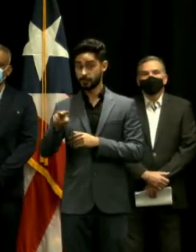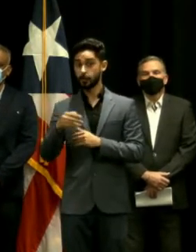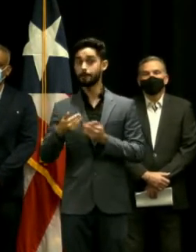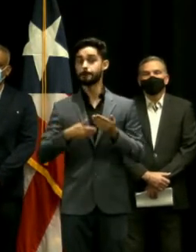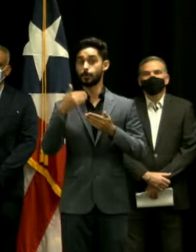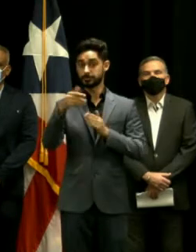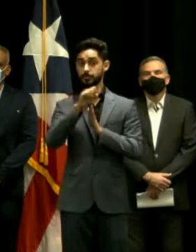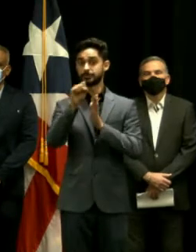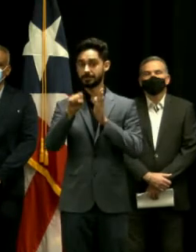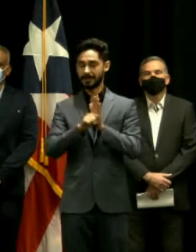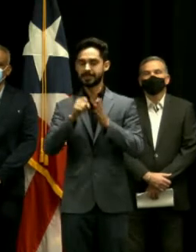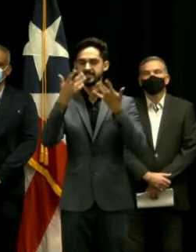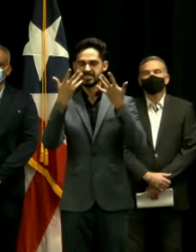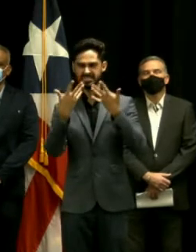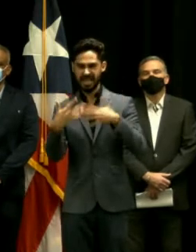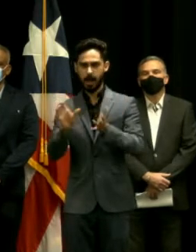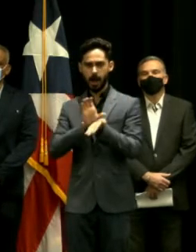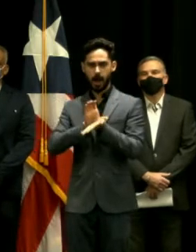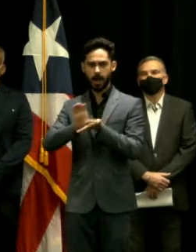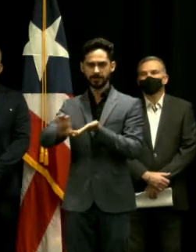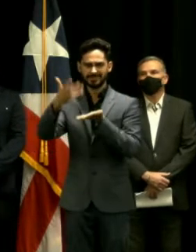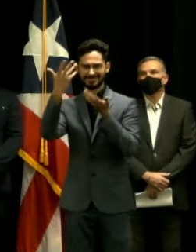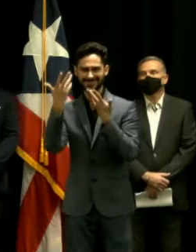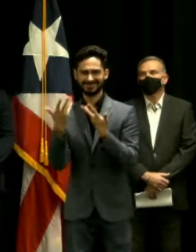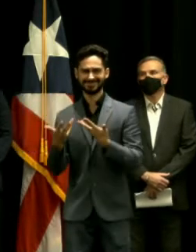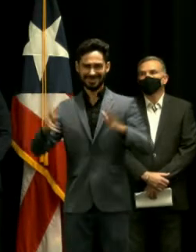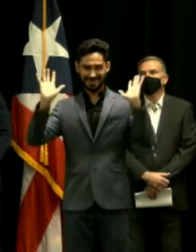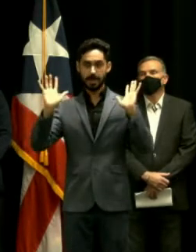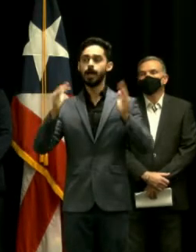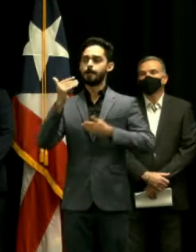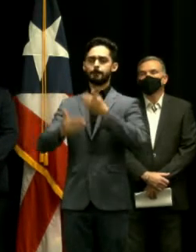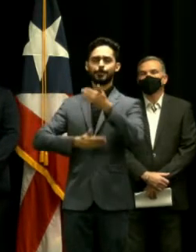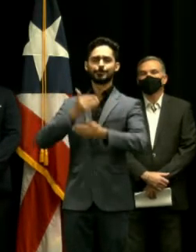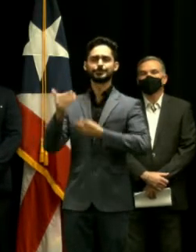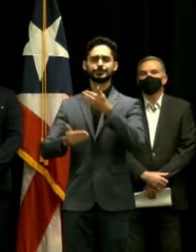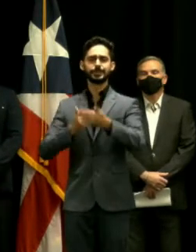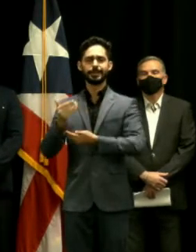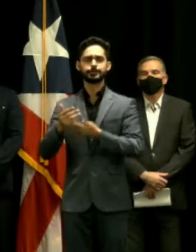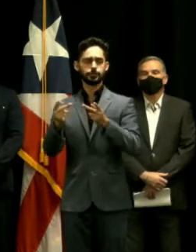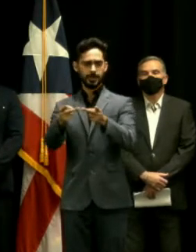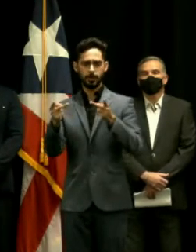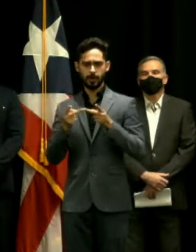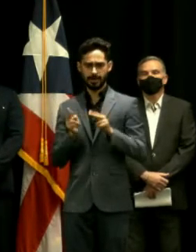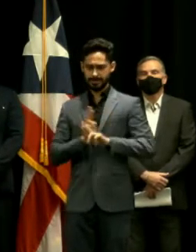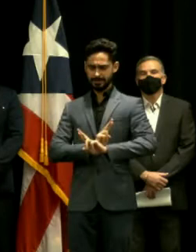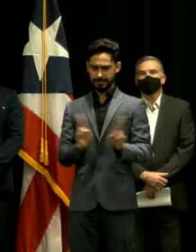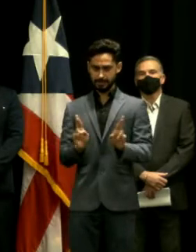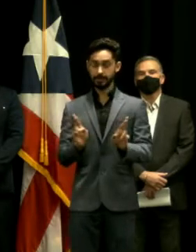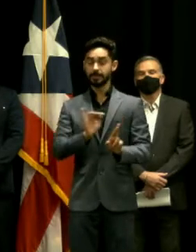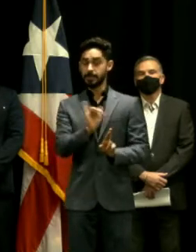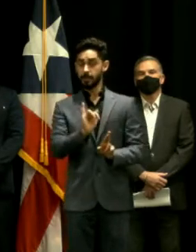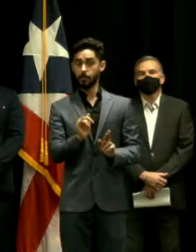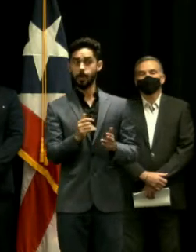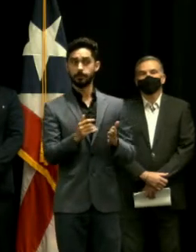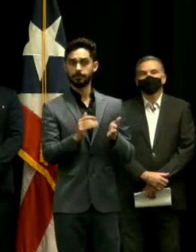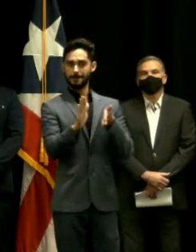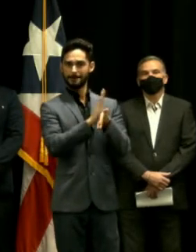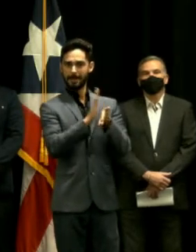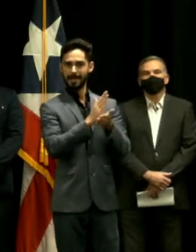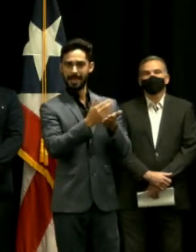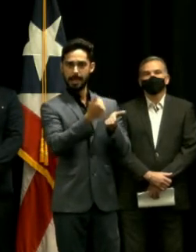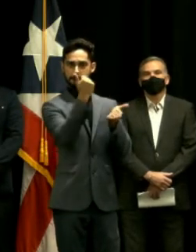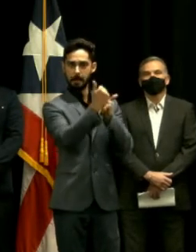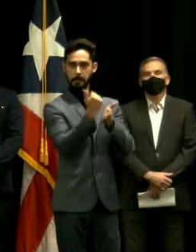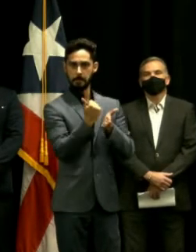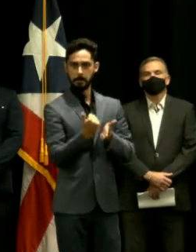demolición, el diseño de los planos y todo el proceso de preparación del terreno, así como los permisos necesarios para que la